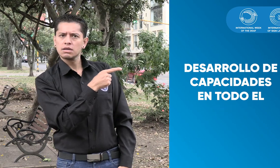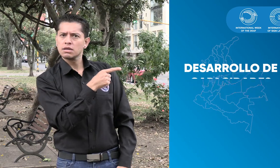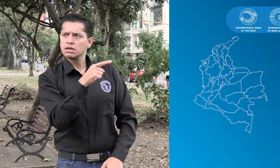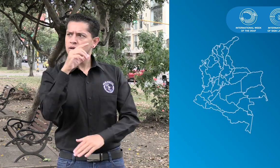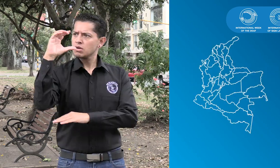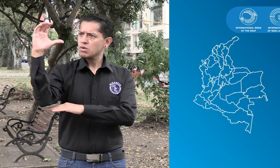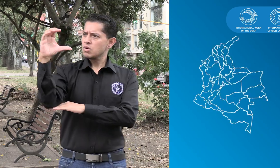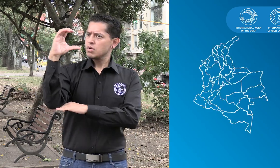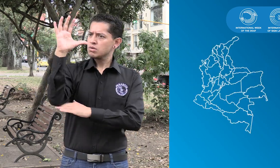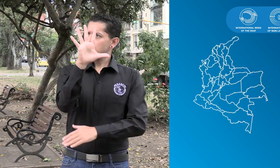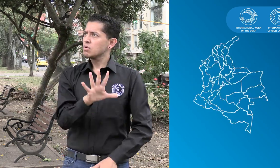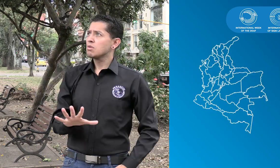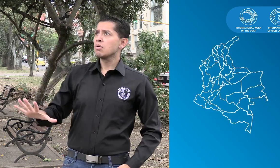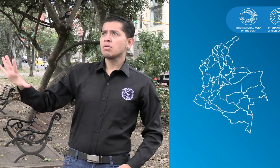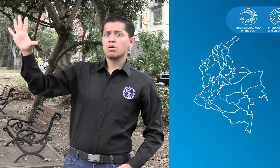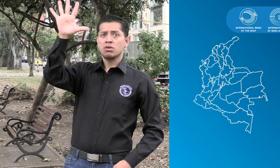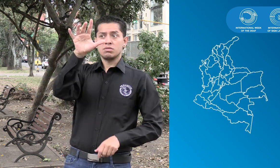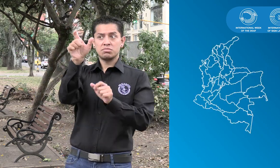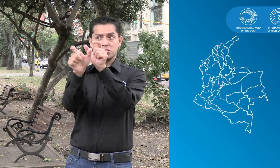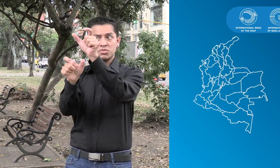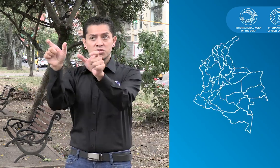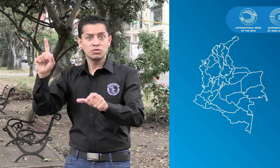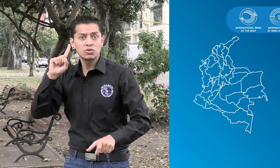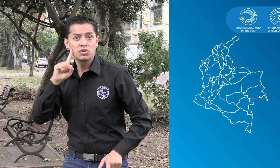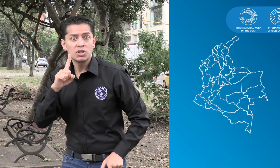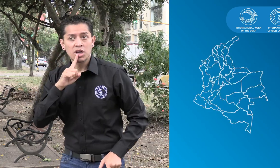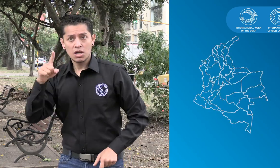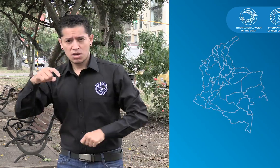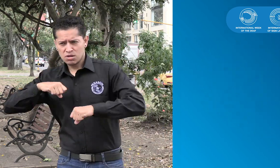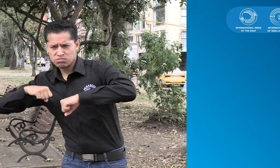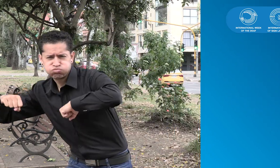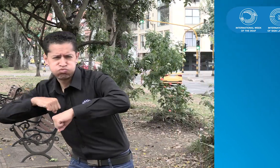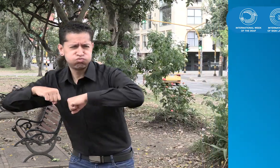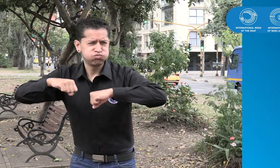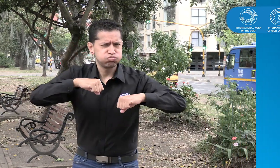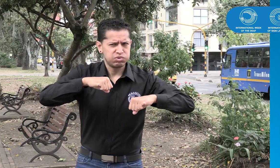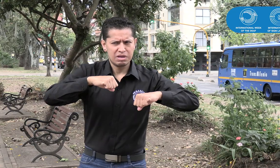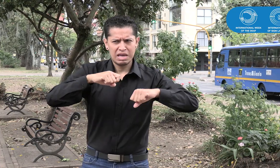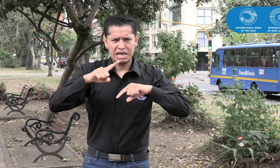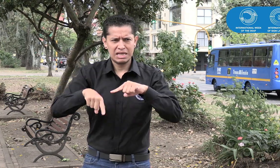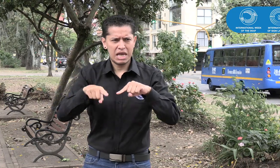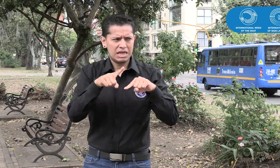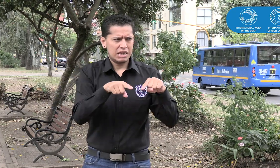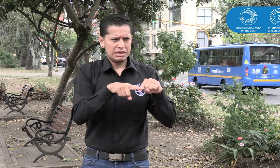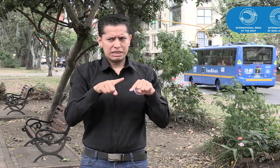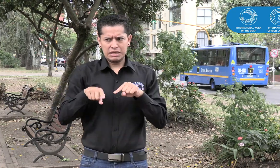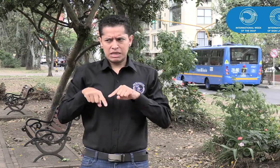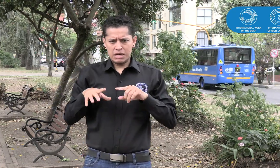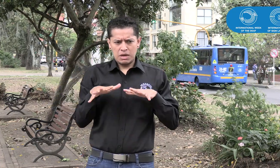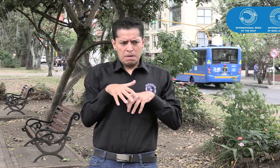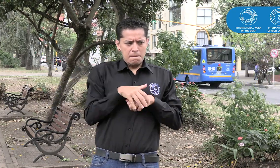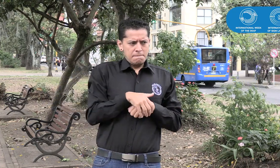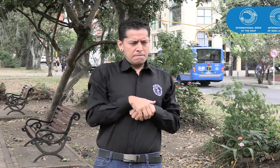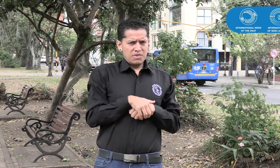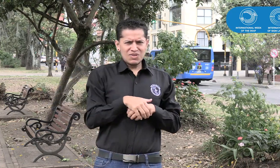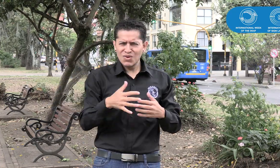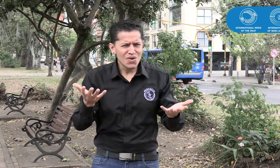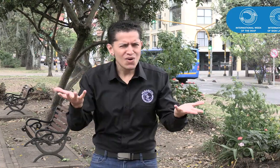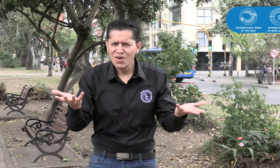Si esto lo relacionamos con Colombia, no podemos pensar que las personas sordas no pueden hacer varias cosas y se deben quedar